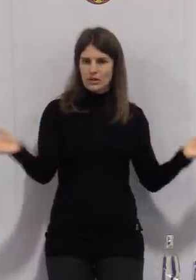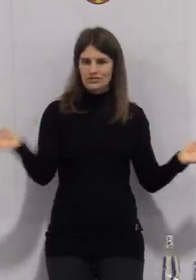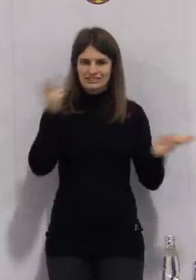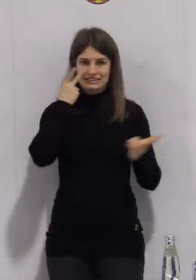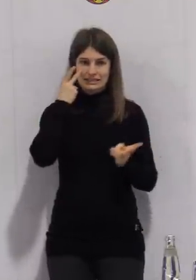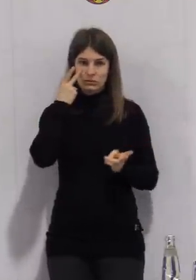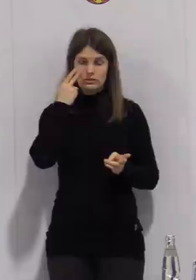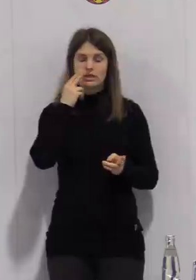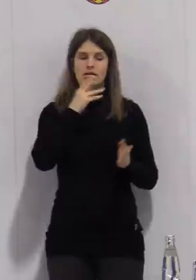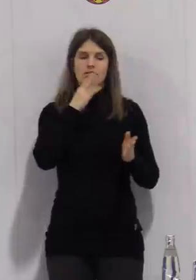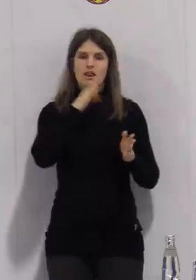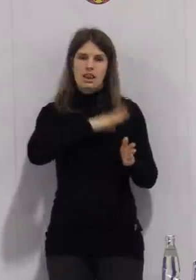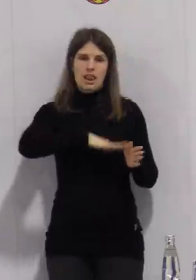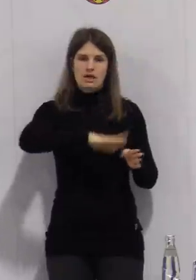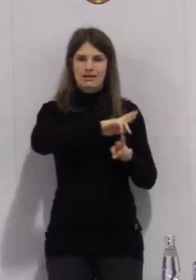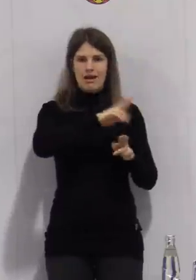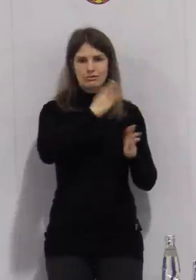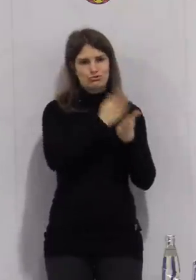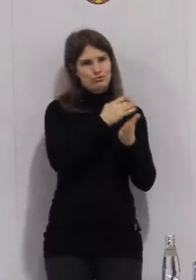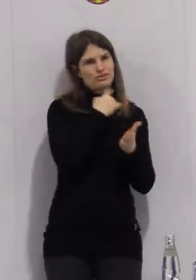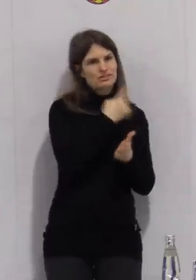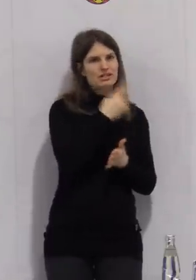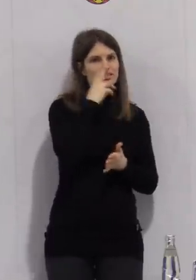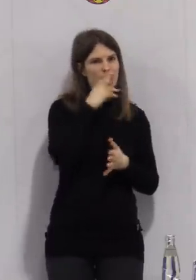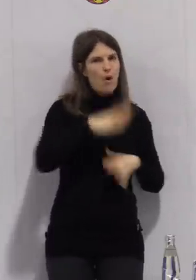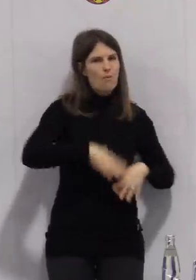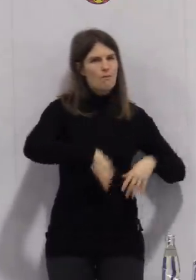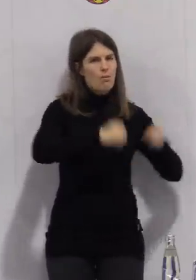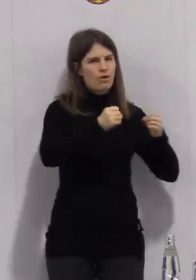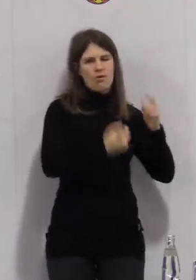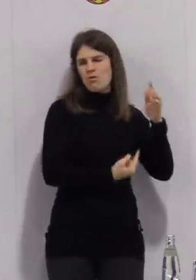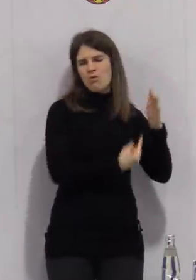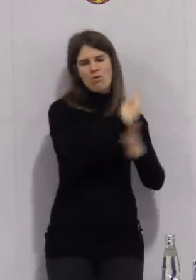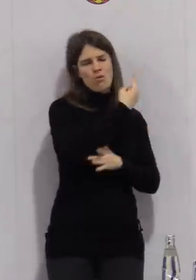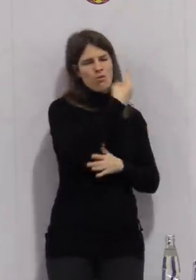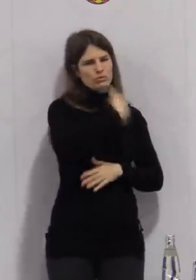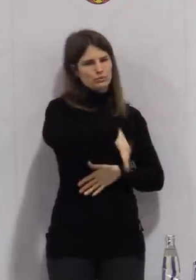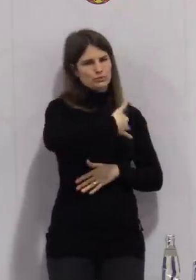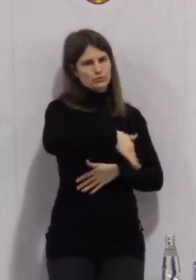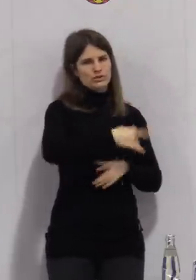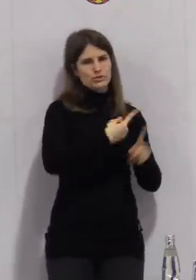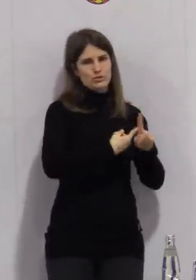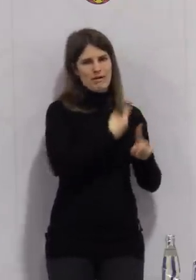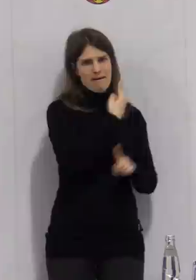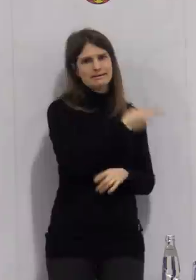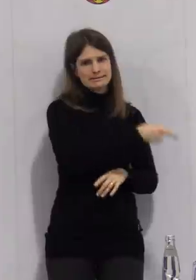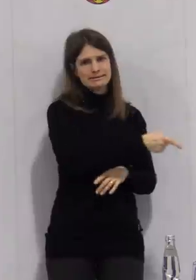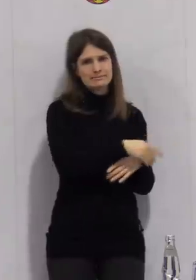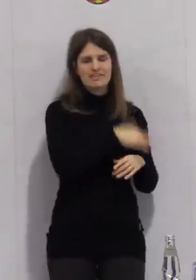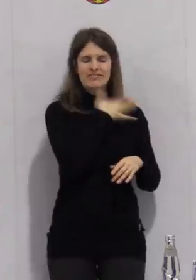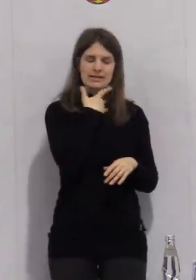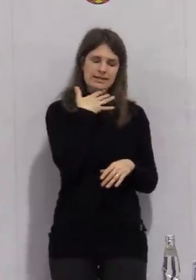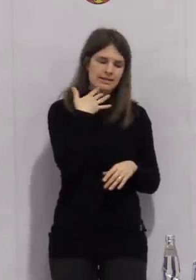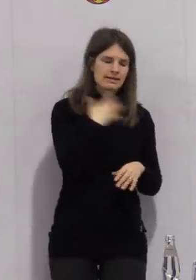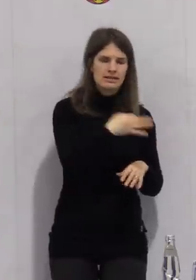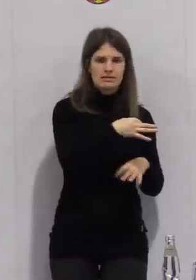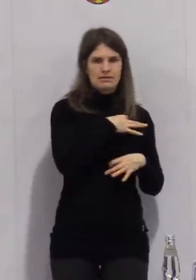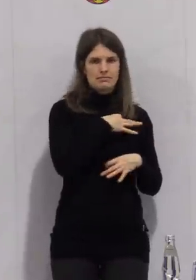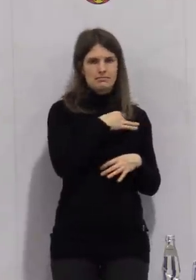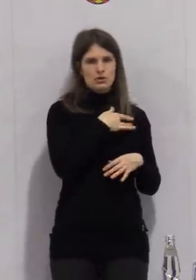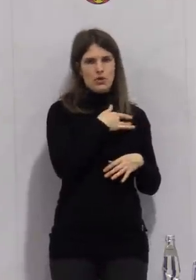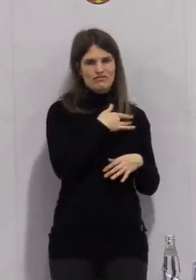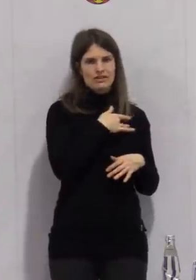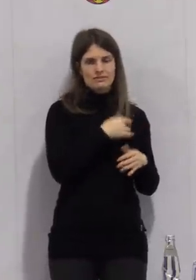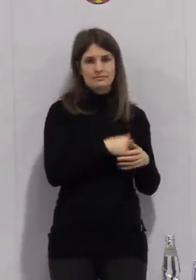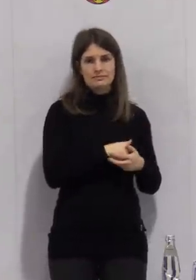aktuell die höchste Anzahl haben der infizierten Personen und auch natürlich dadurch bedingt die